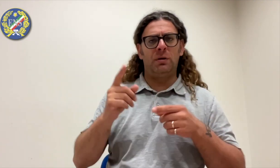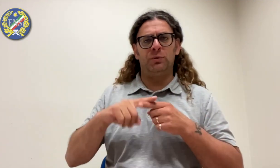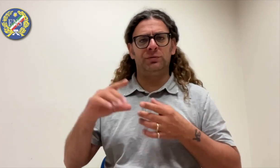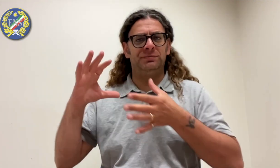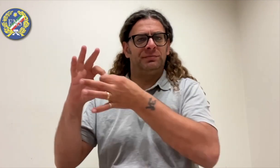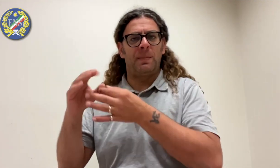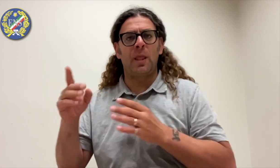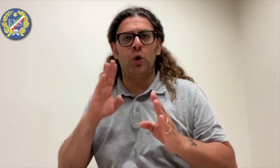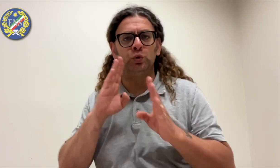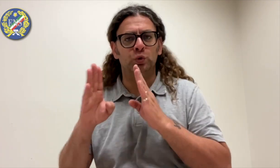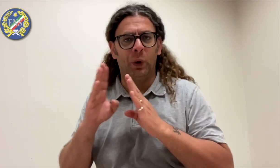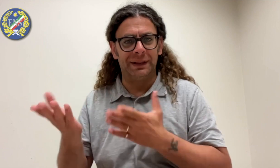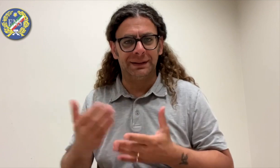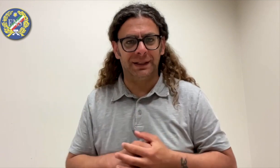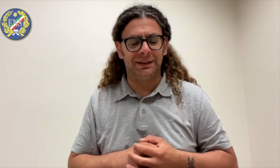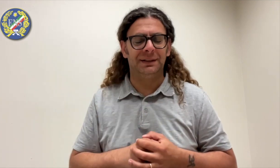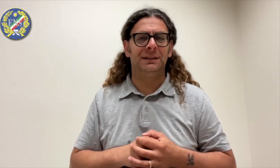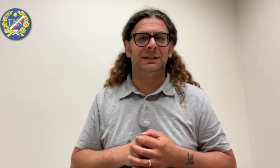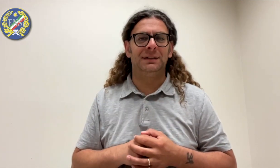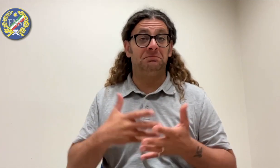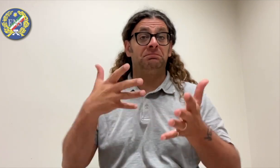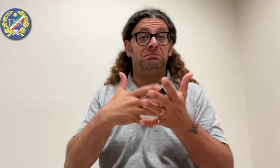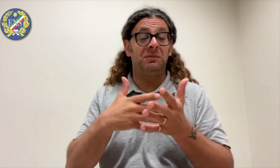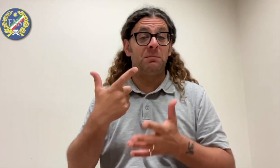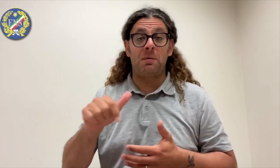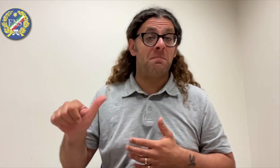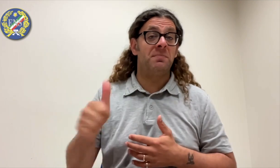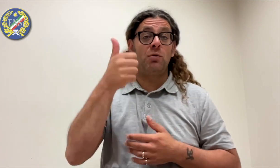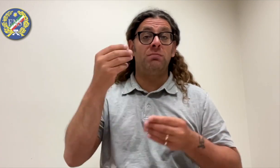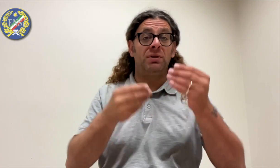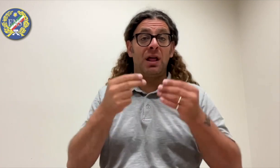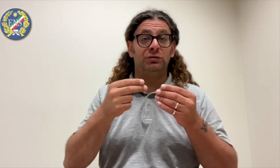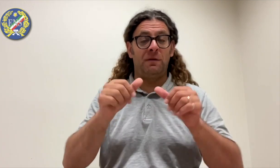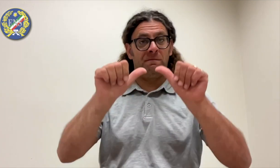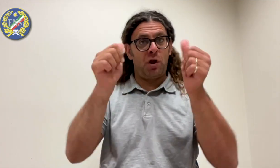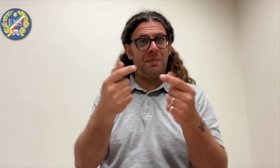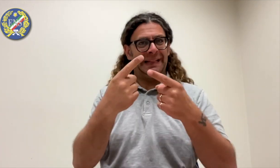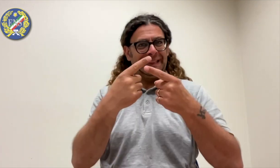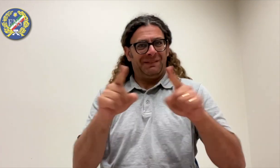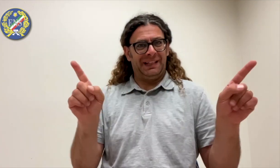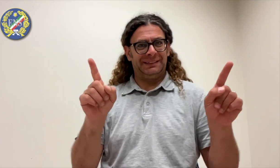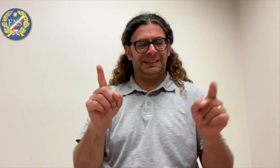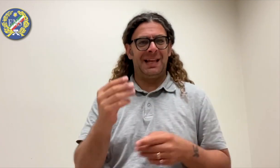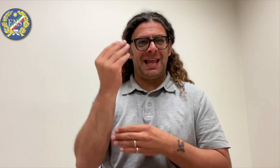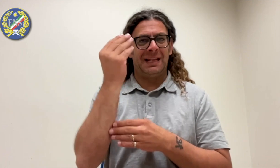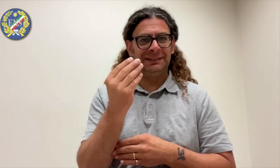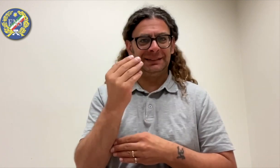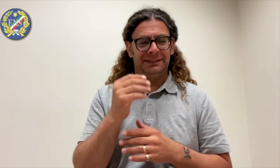Tali problemi hanno riguardato la gestione amministrativa e i rapporti con lo studio di consulenza fiscale, in primis per